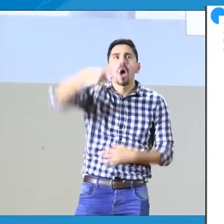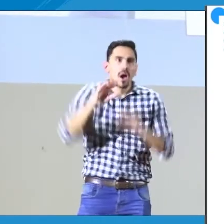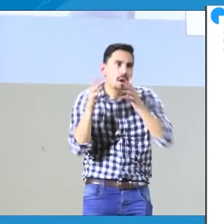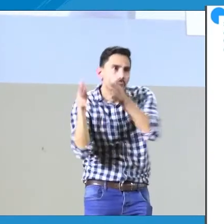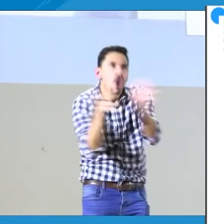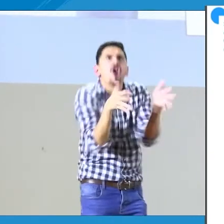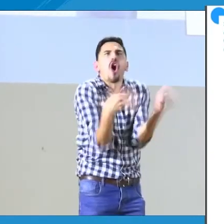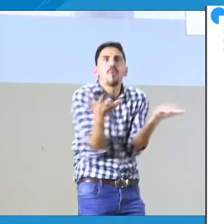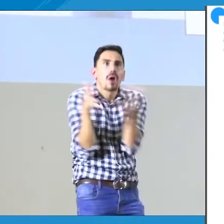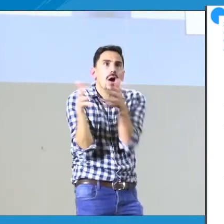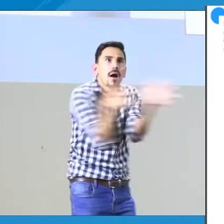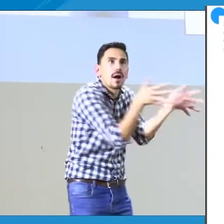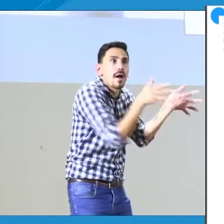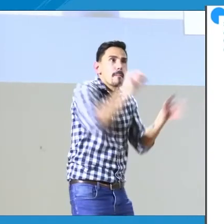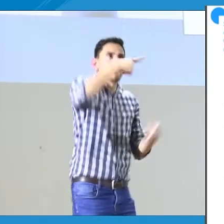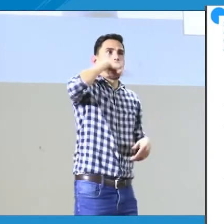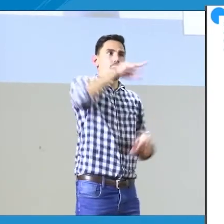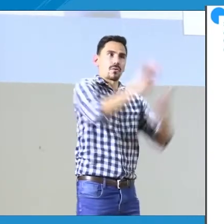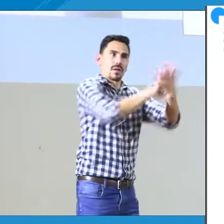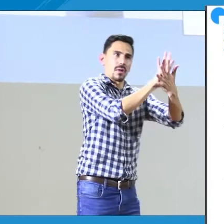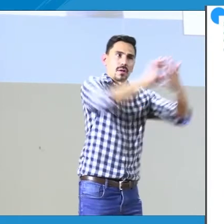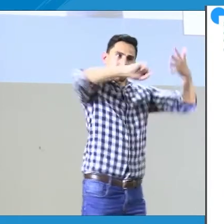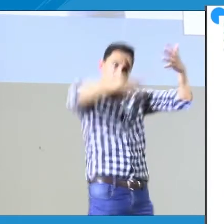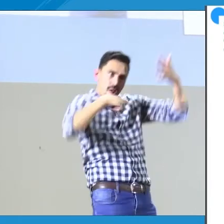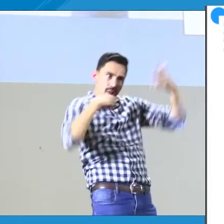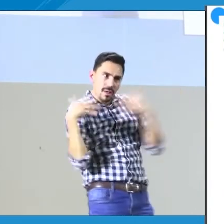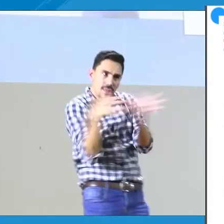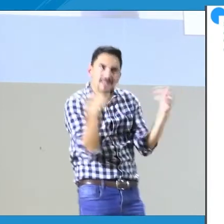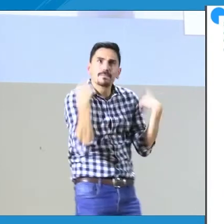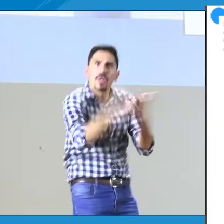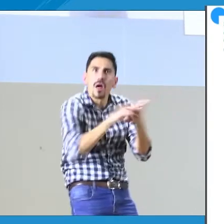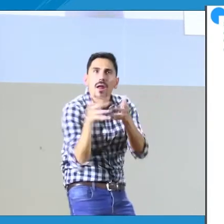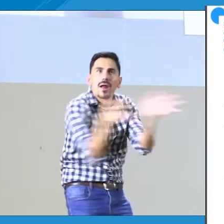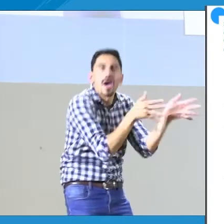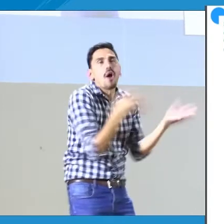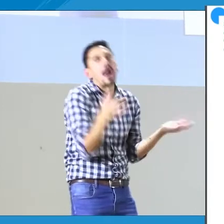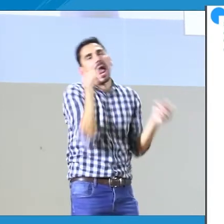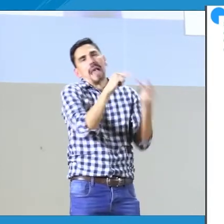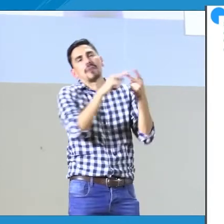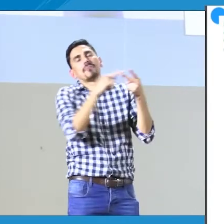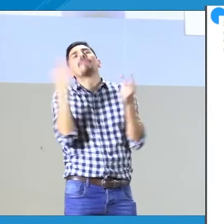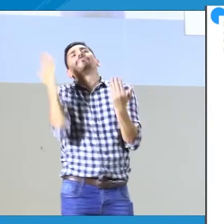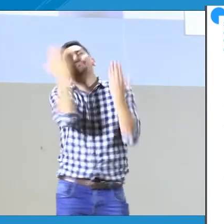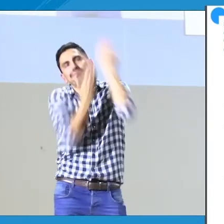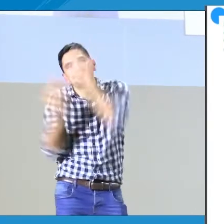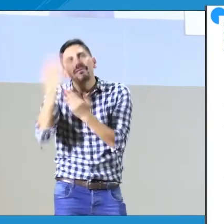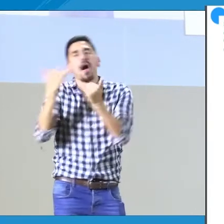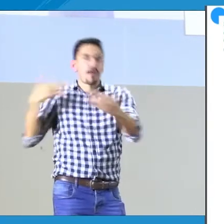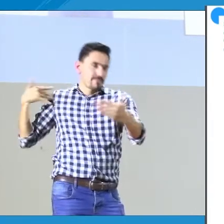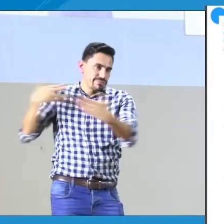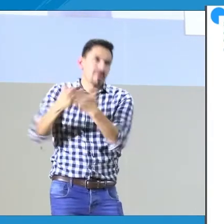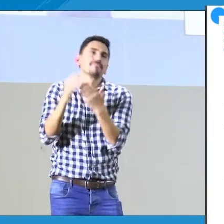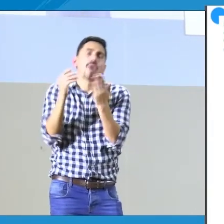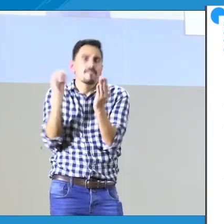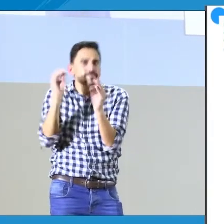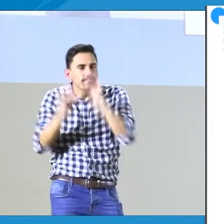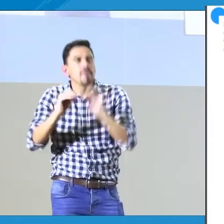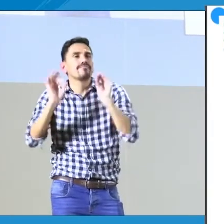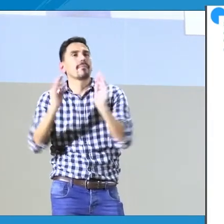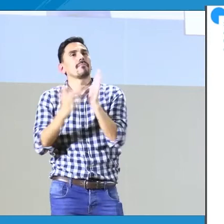enseñar segunda lengua a los niños sordos. Entonces obviamente debe de saber cómo primera lengua en la lengua de señas,